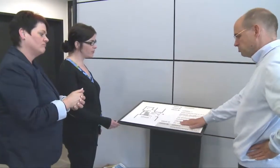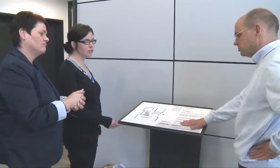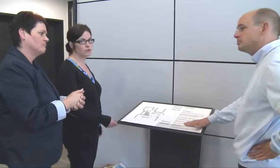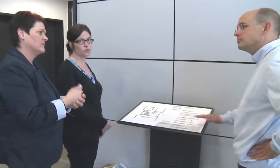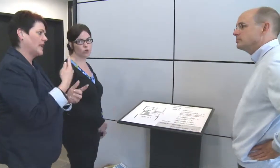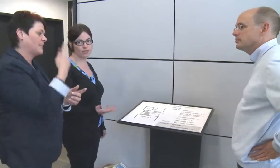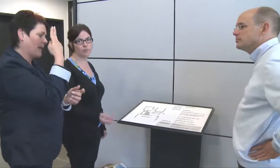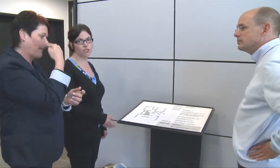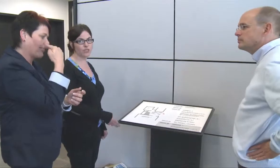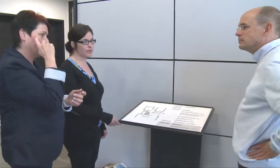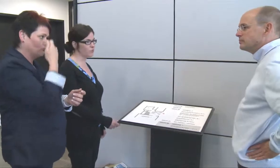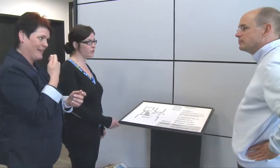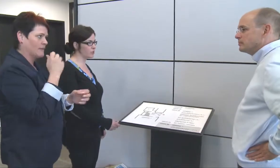Weg zum Hörsaal beispielsweise finden